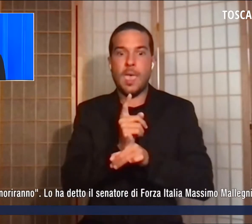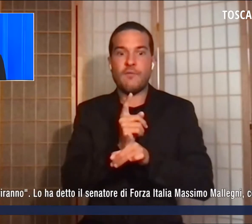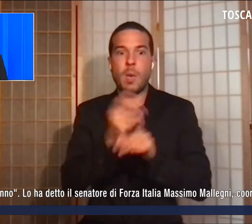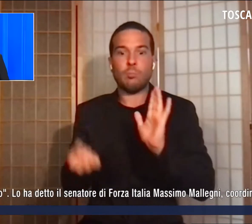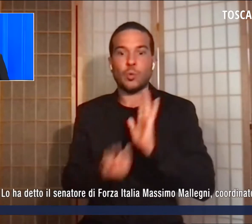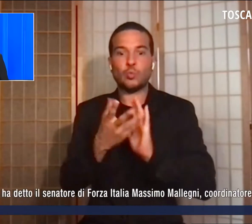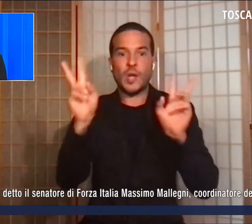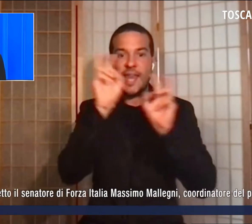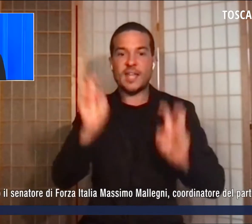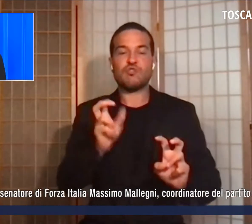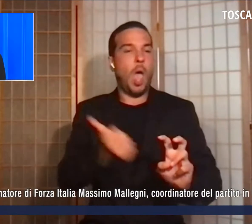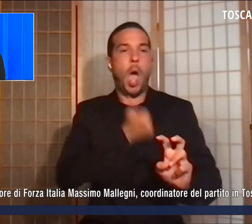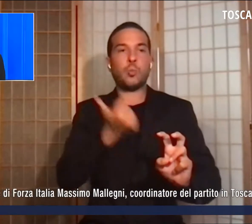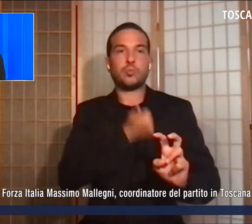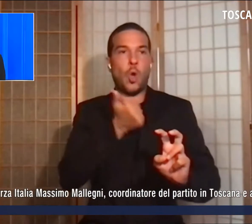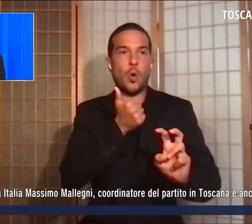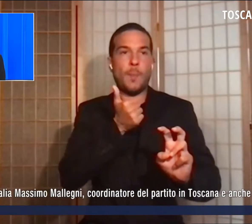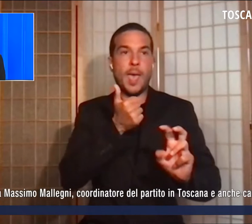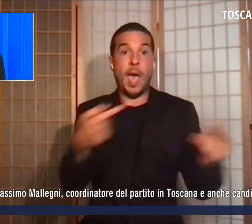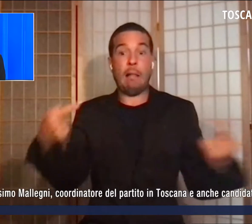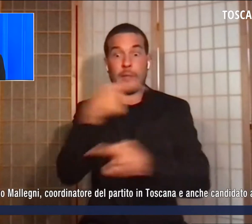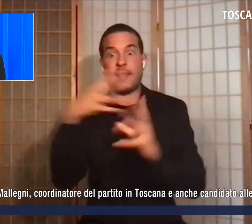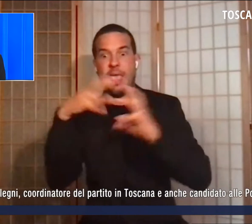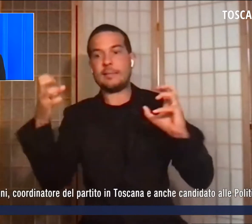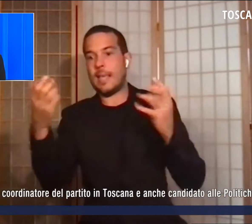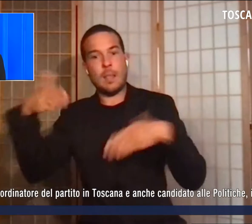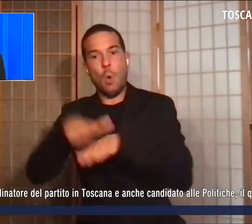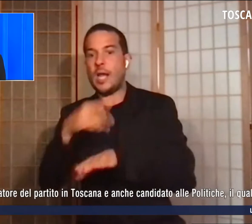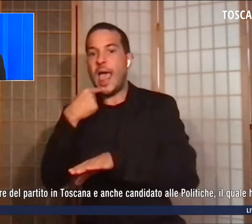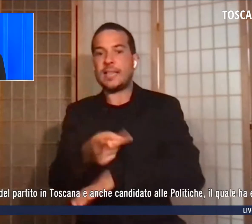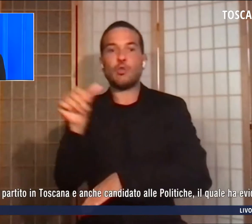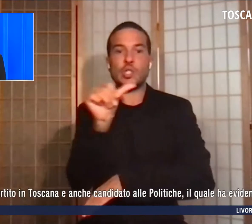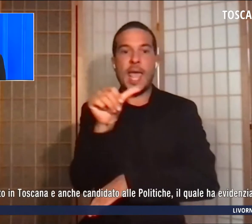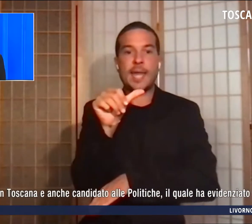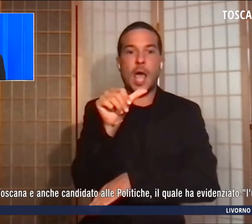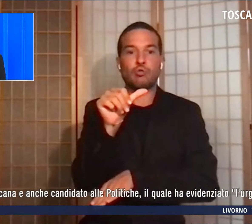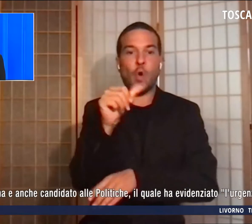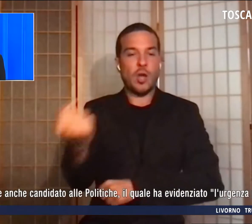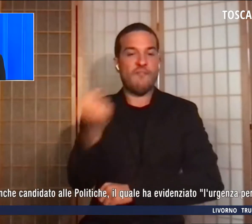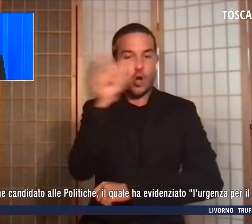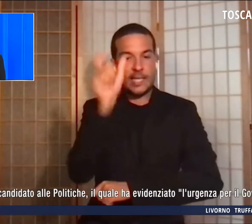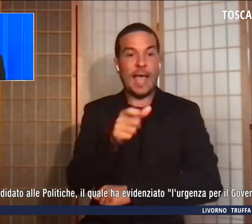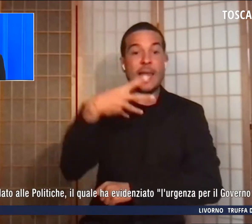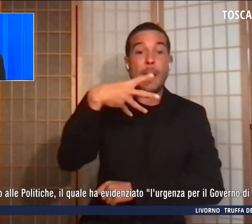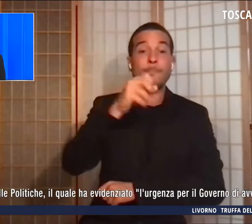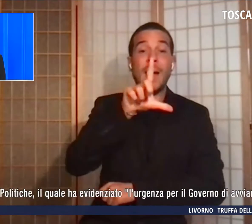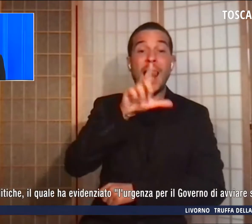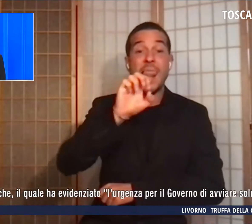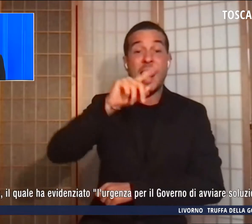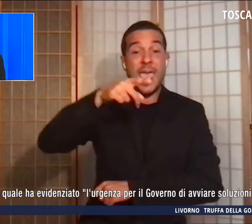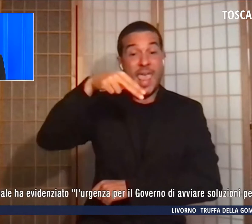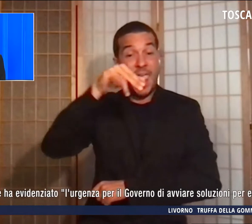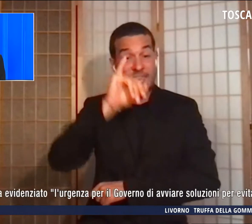moriranno. Lo ha detto il senatore di Forza Italia, Massimo Mallenni, coordinatore del partito in Toscana,